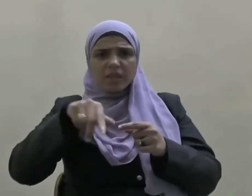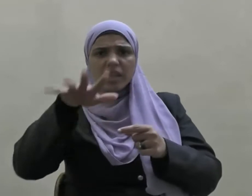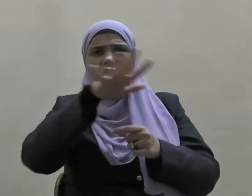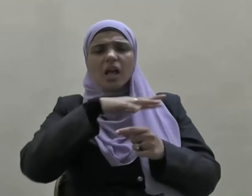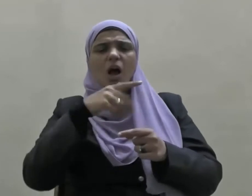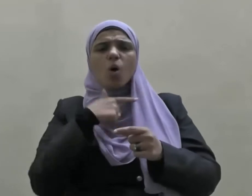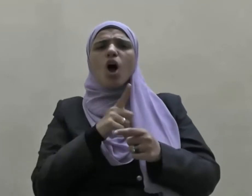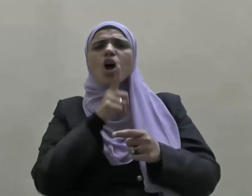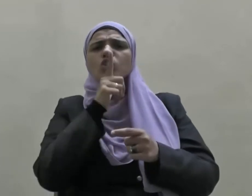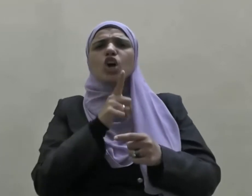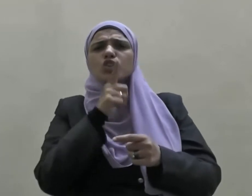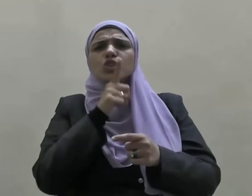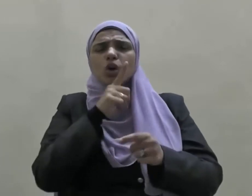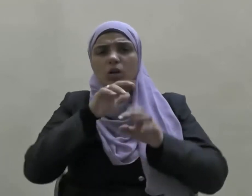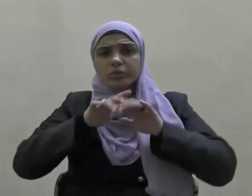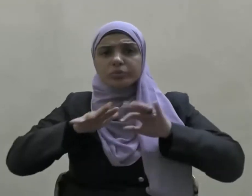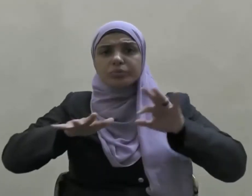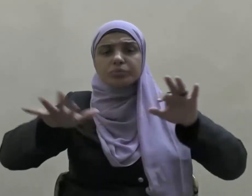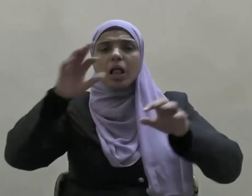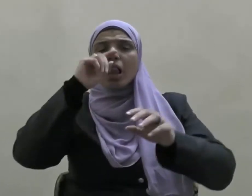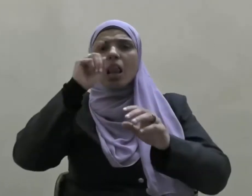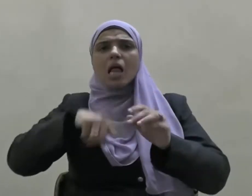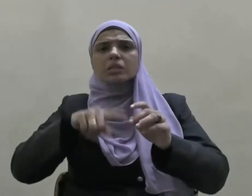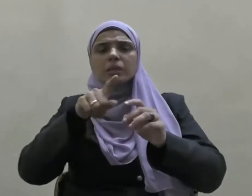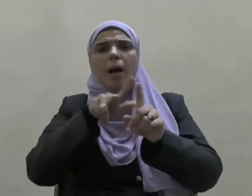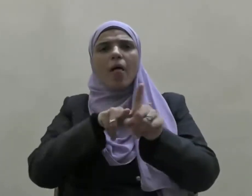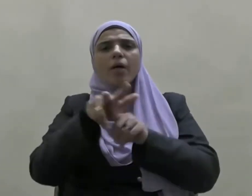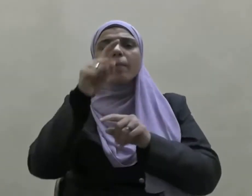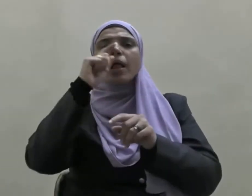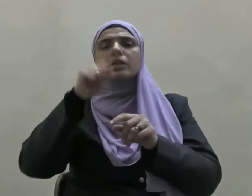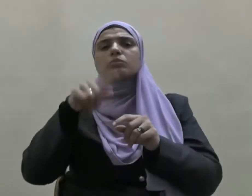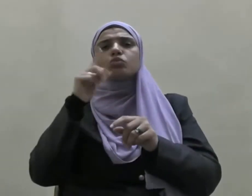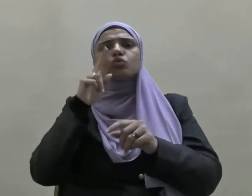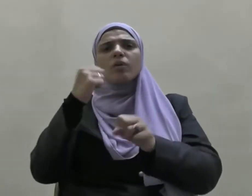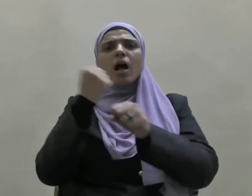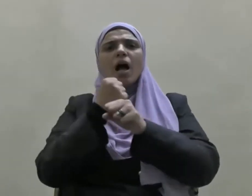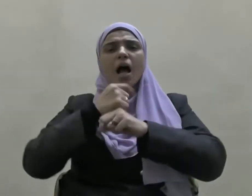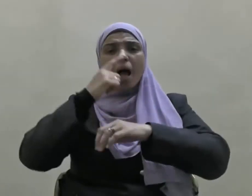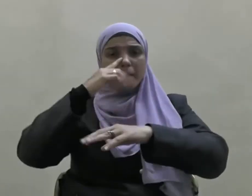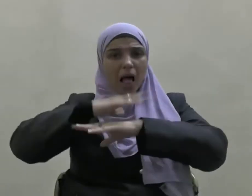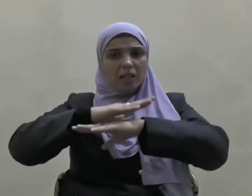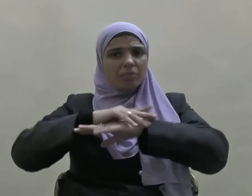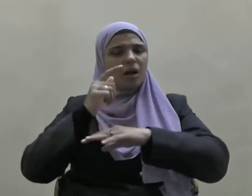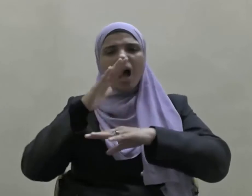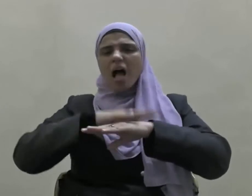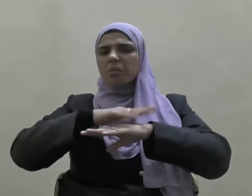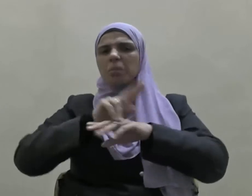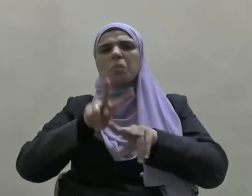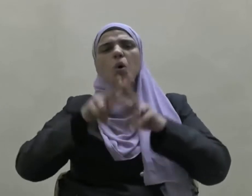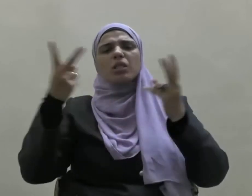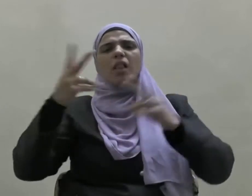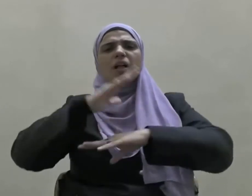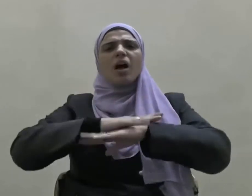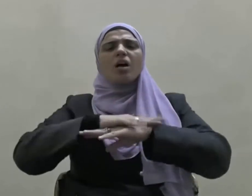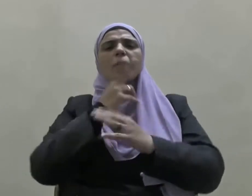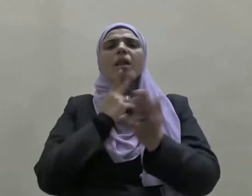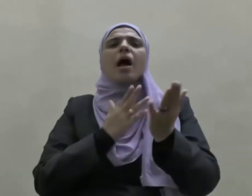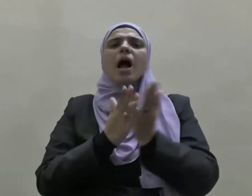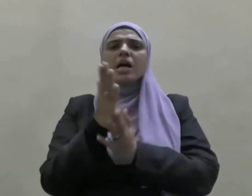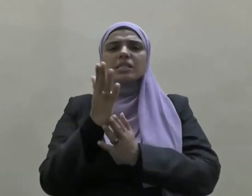من الشائعات ومروجيها وعدها سلوكا منافيا للأخلاق الحسنة